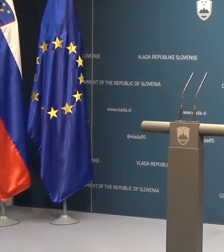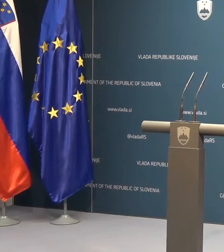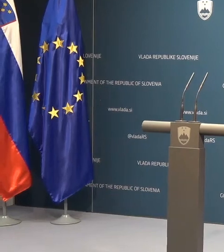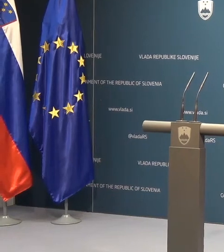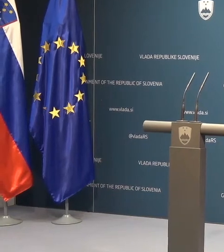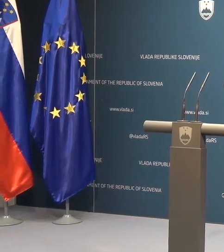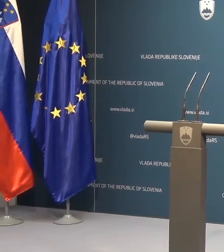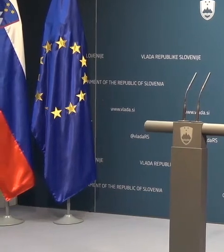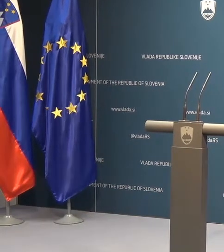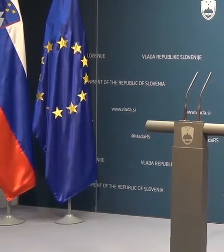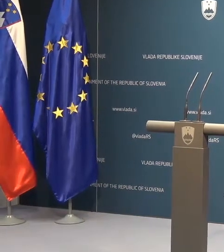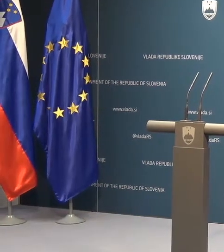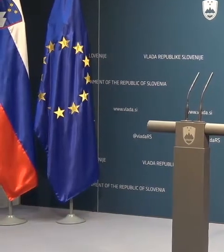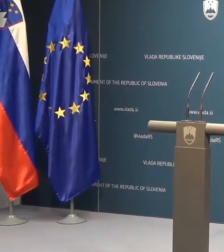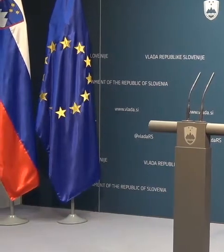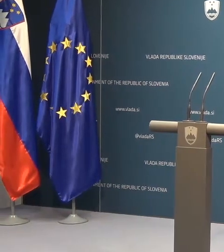Hvala.